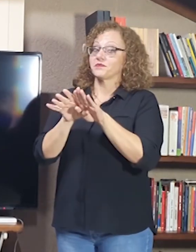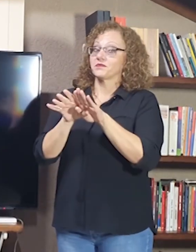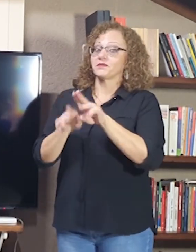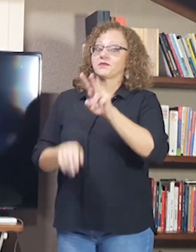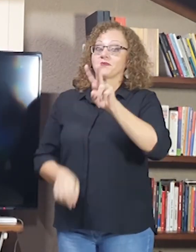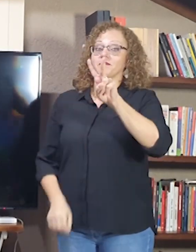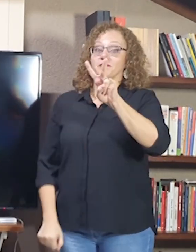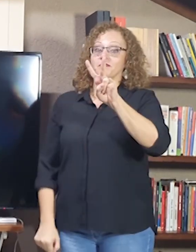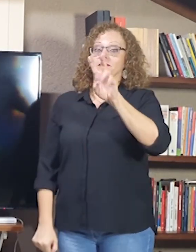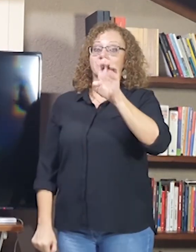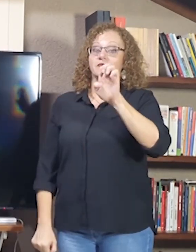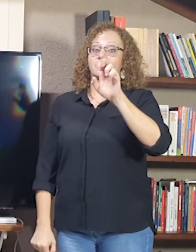O verbo.